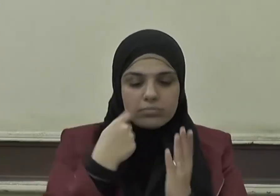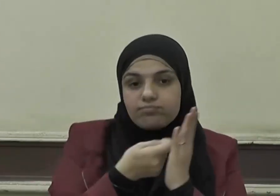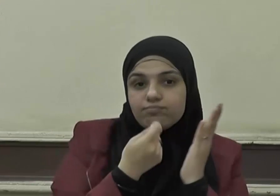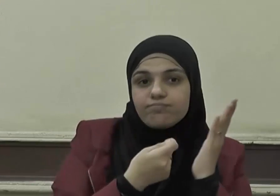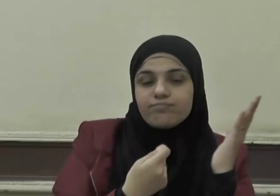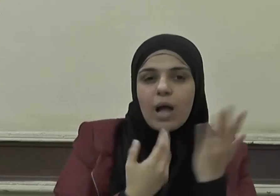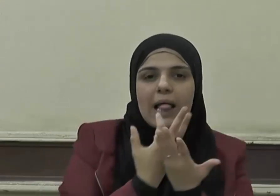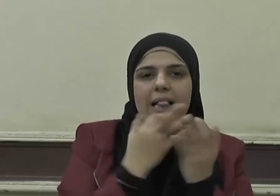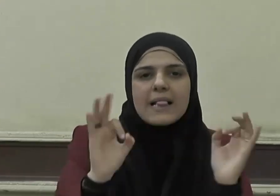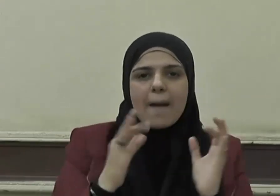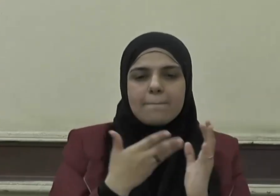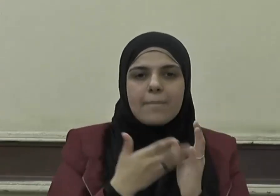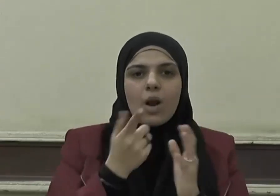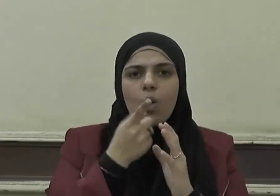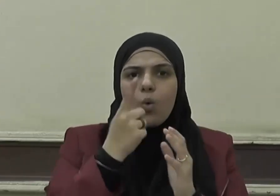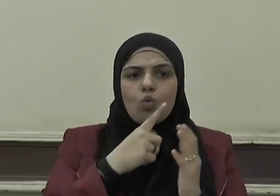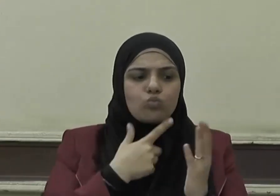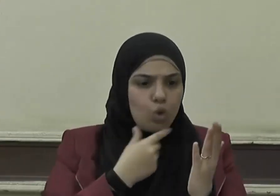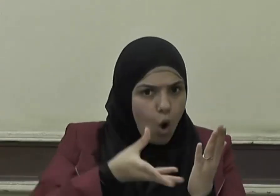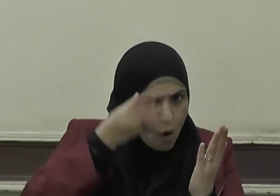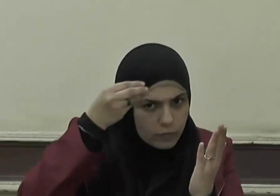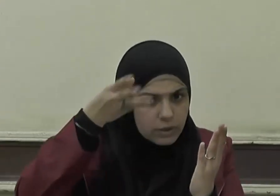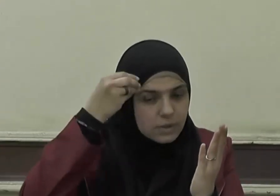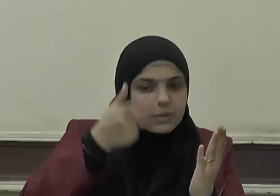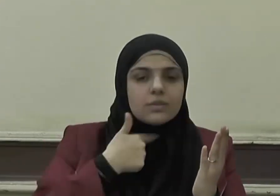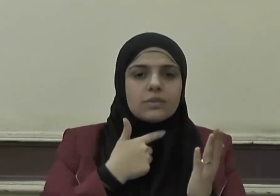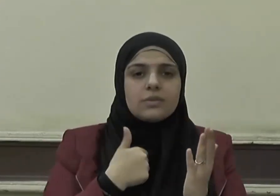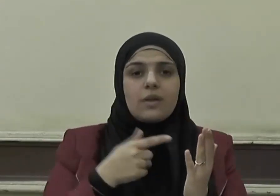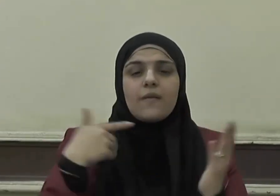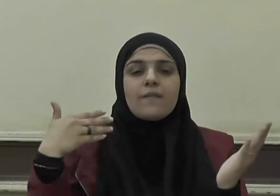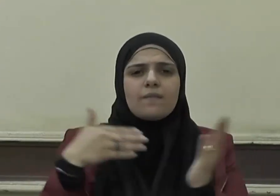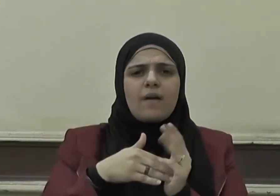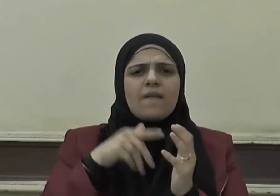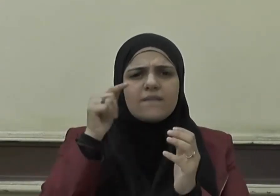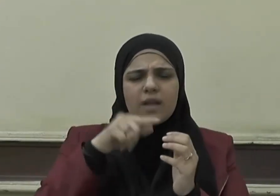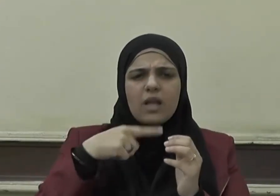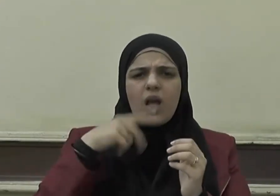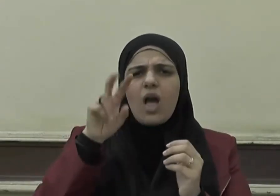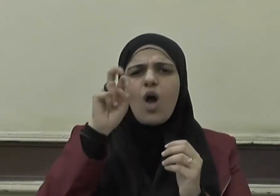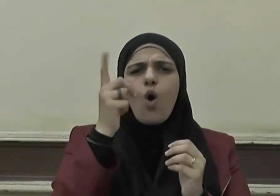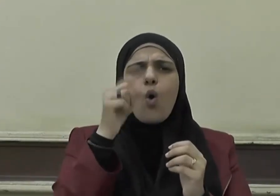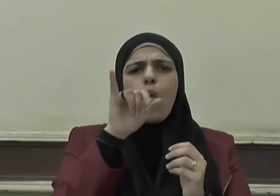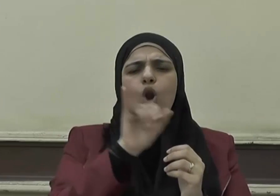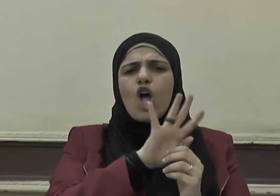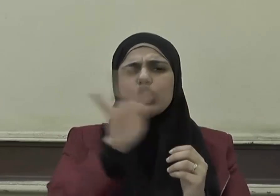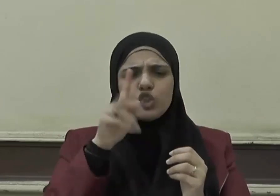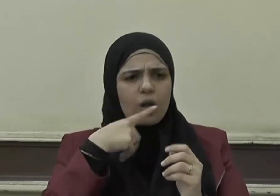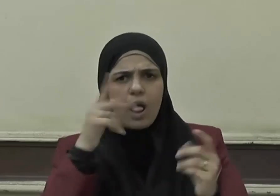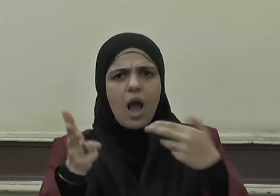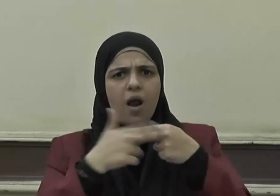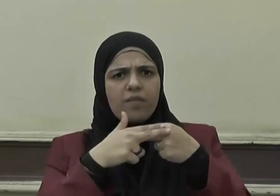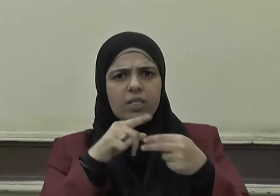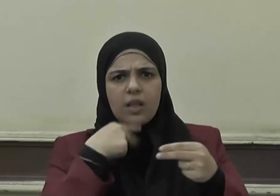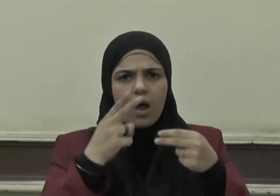وسلم وأريد حفظه فنهتني قريش عن ذلك وقالوا